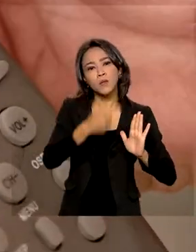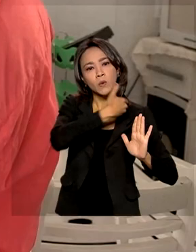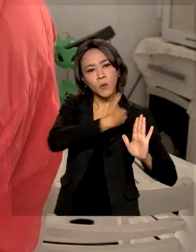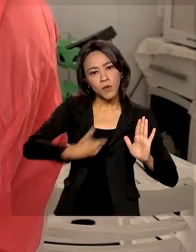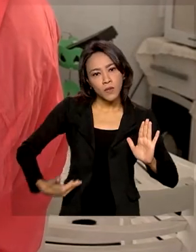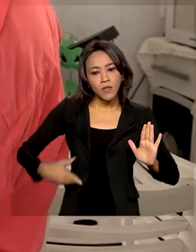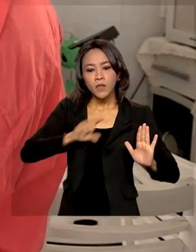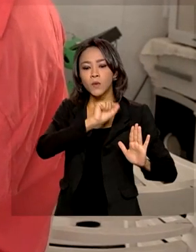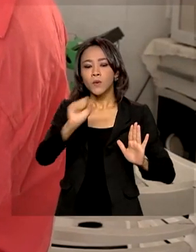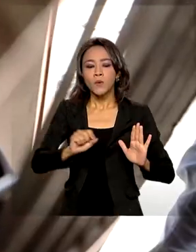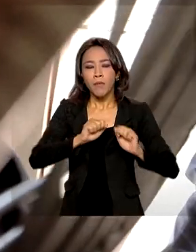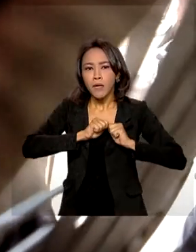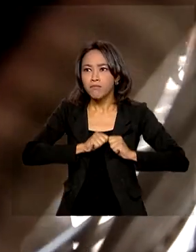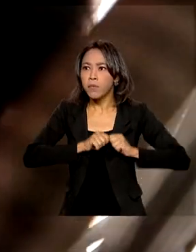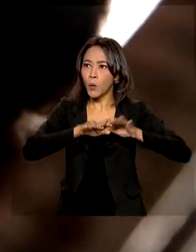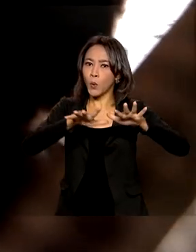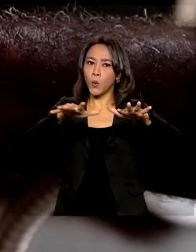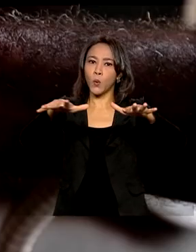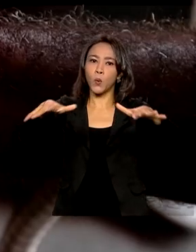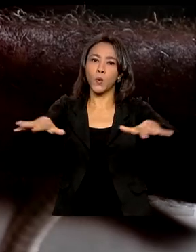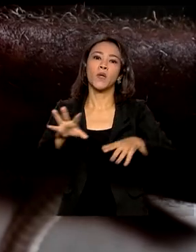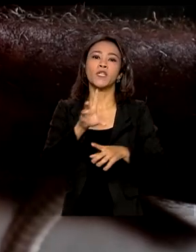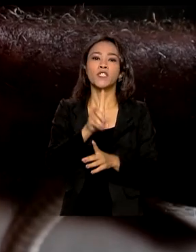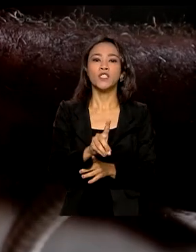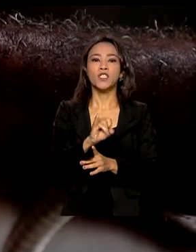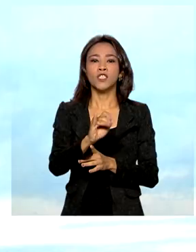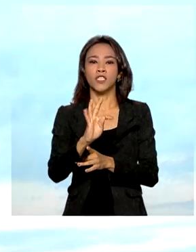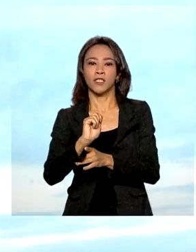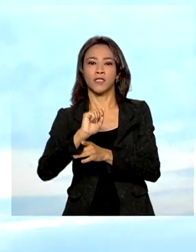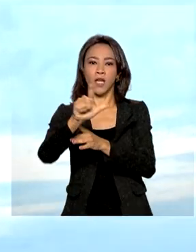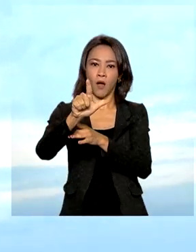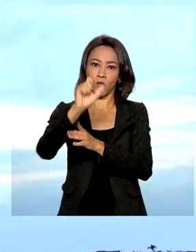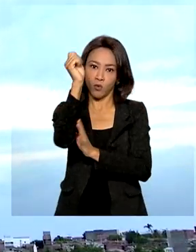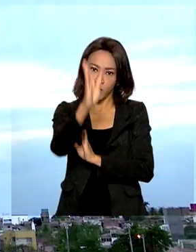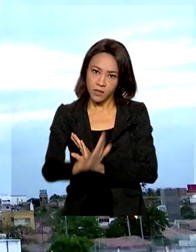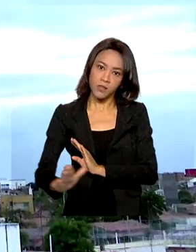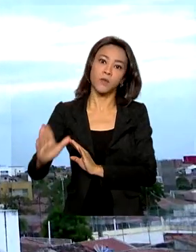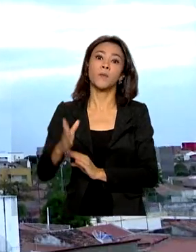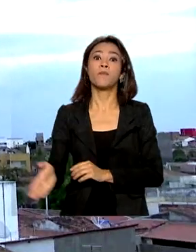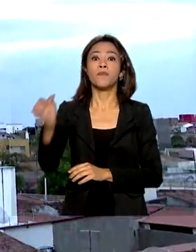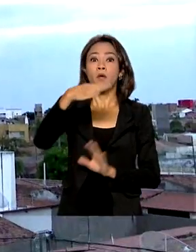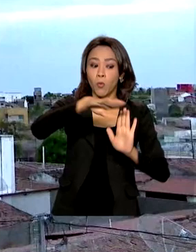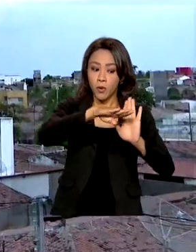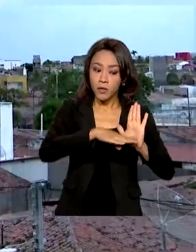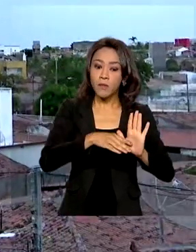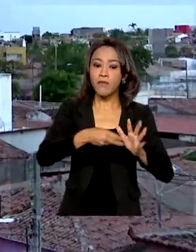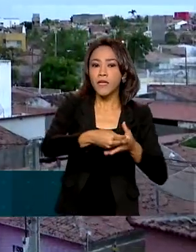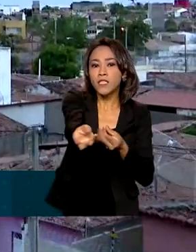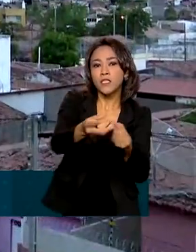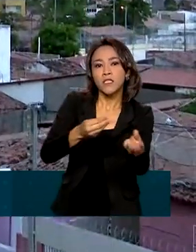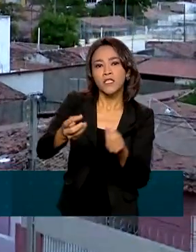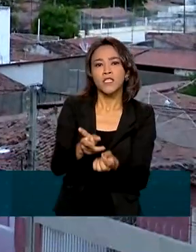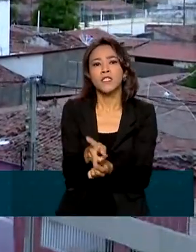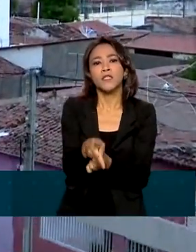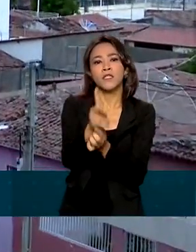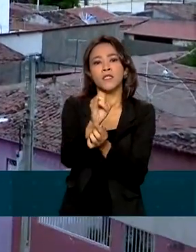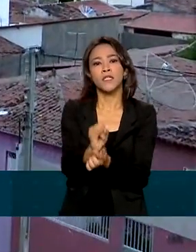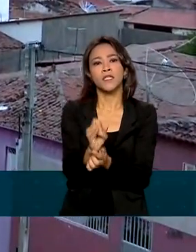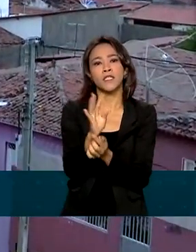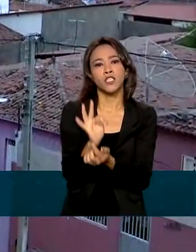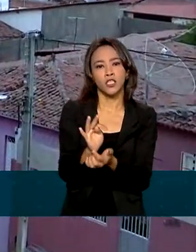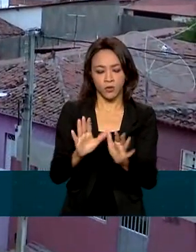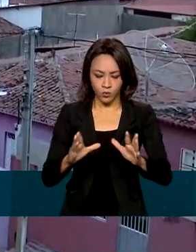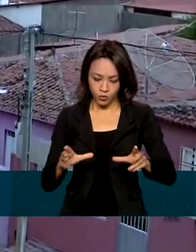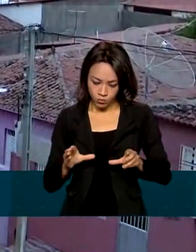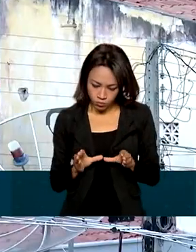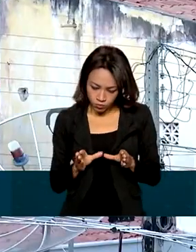concluir a digitalização do sinal de TV em todo o país. O programa também vai distribuir kits com conversor e